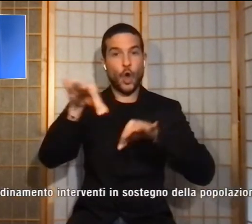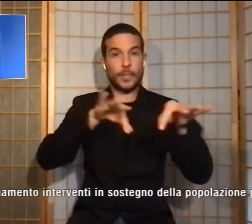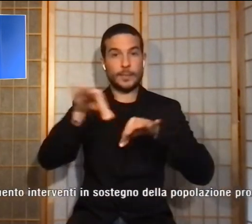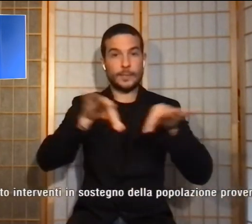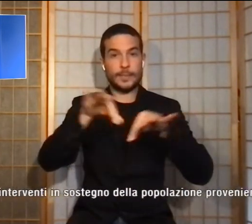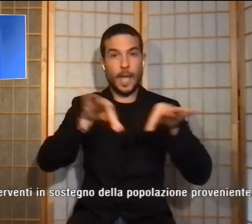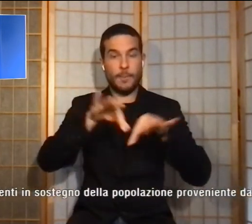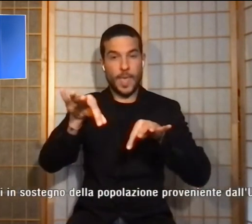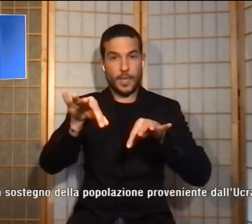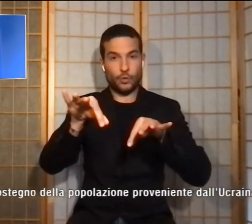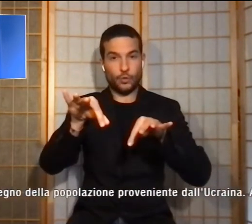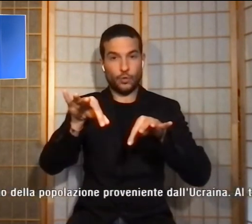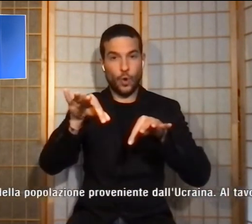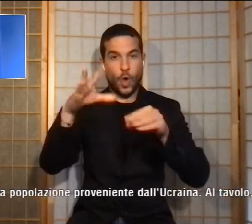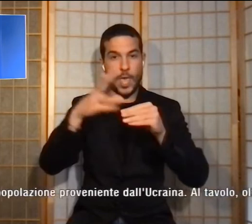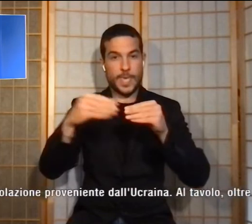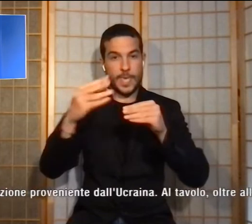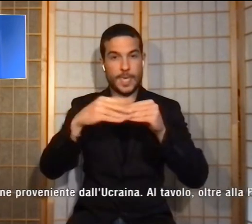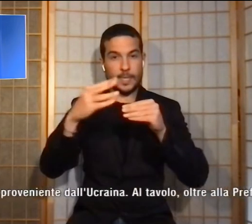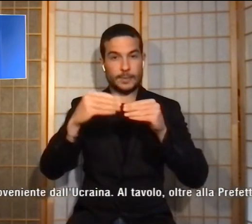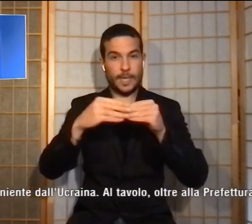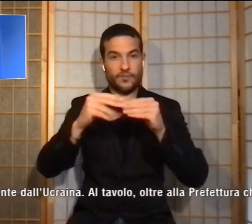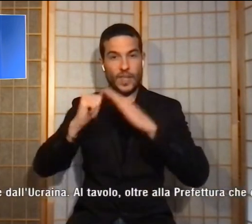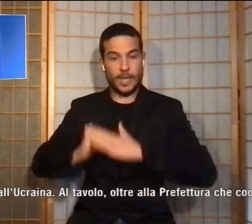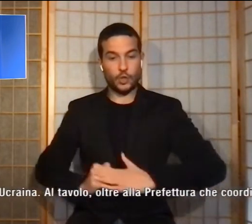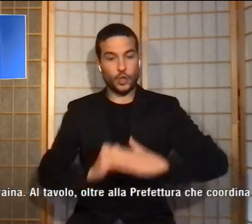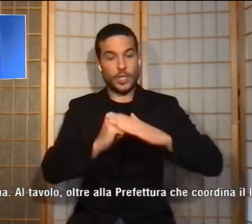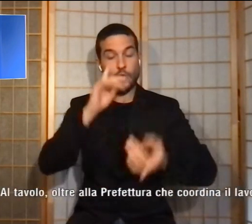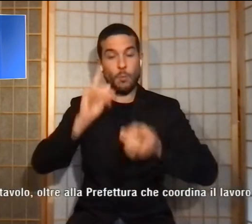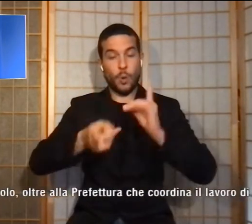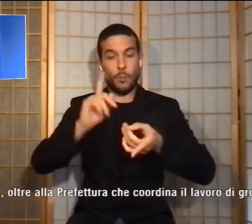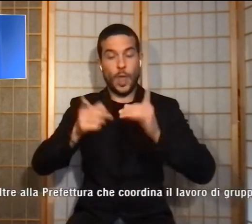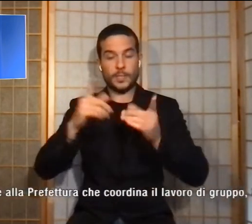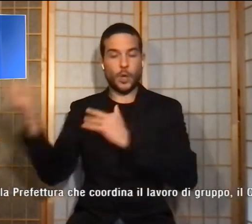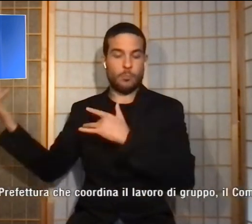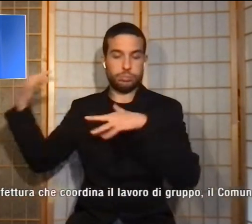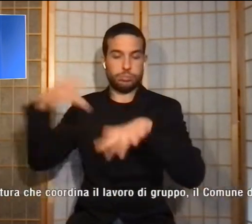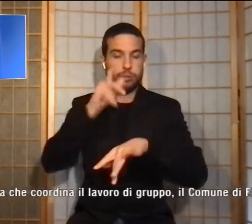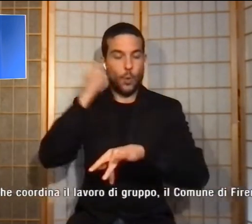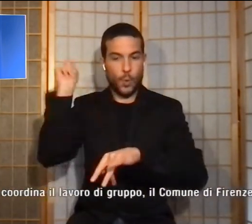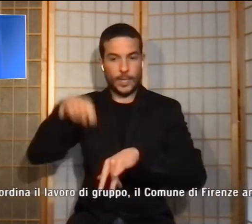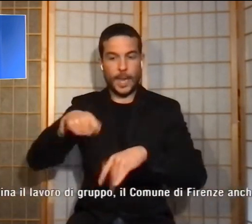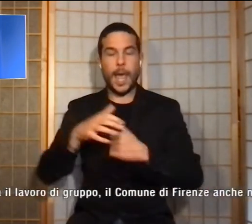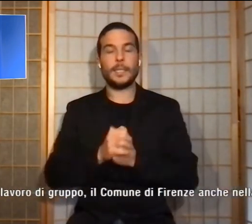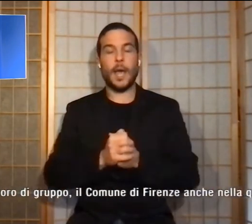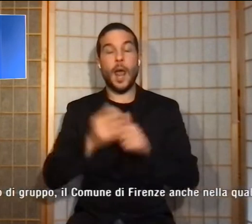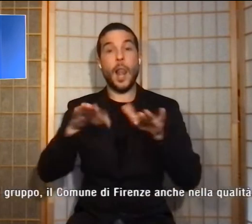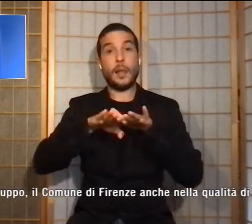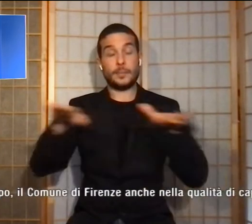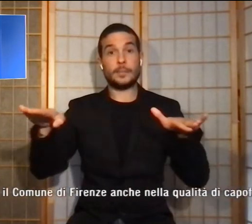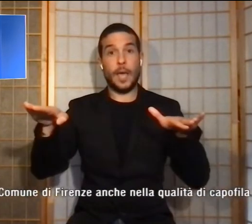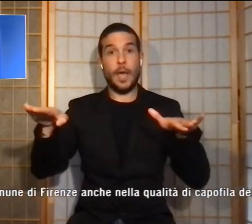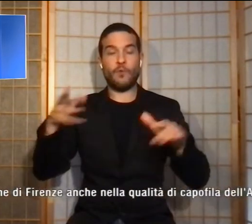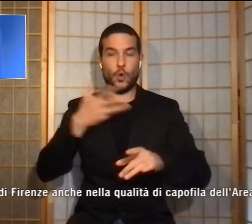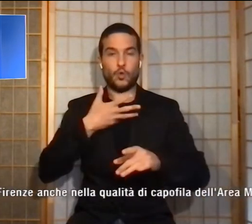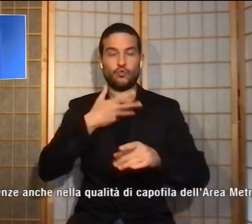a sostegno della popolazione proveniente dall'Ucraina. Al tavolo, oltre alla Prefettura